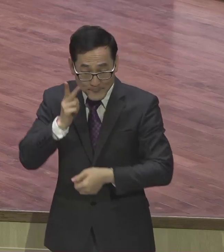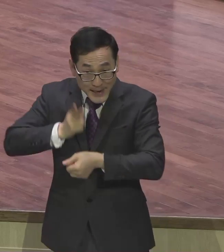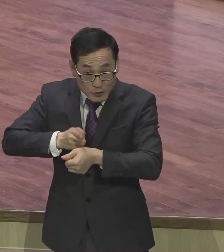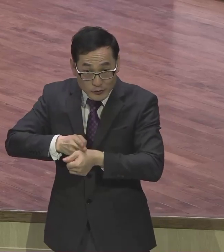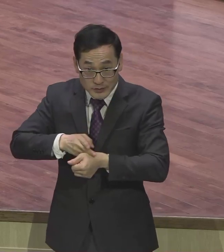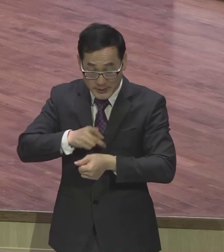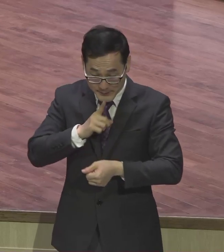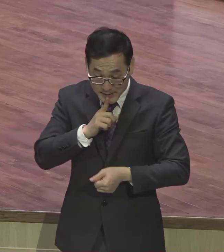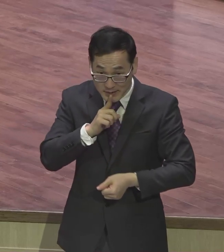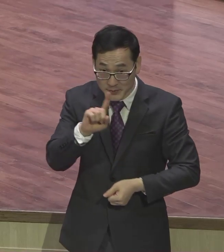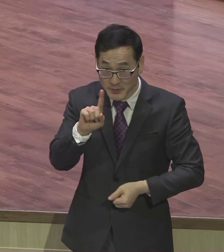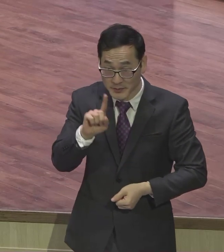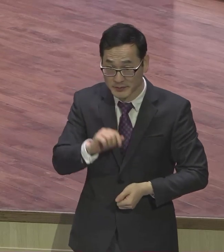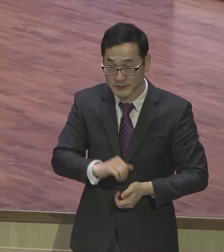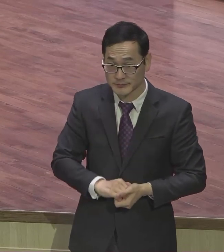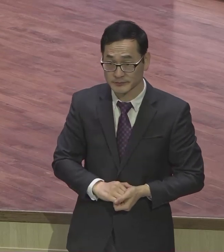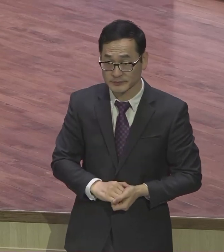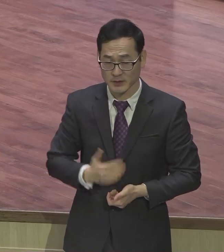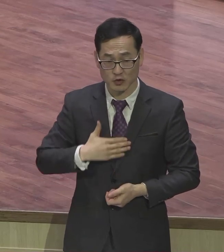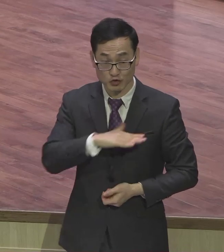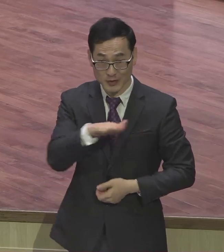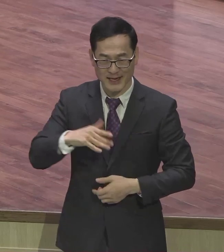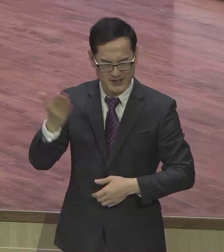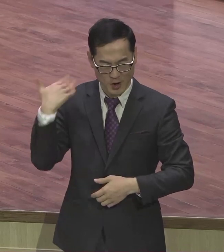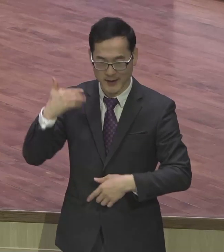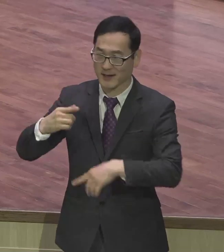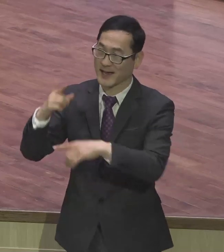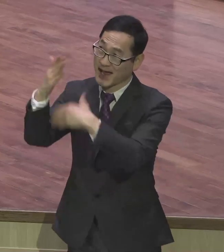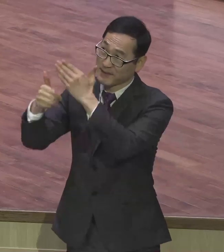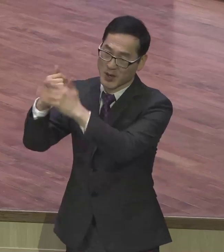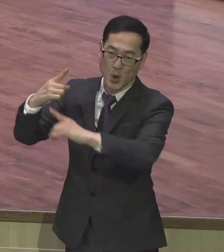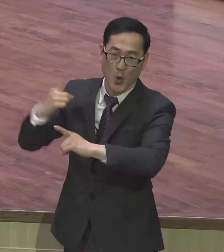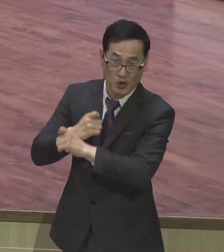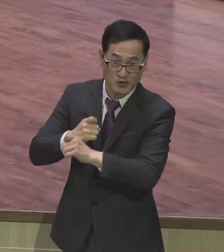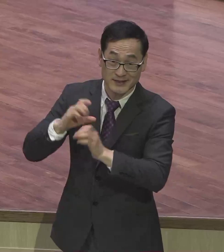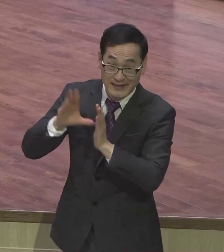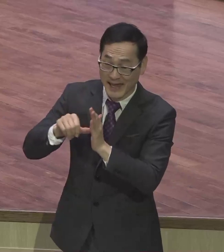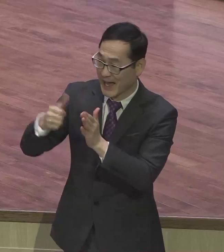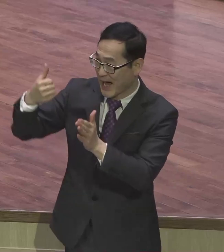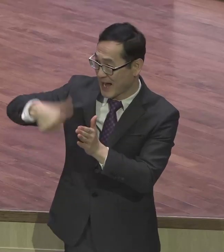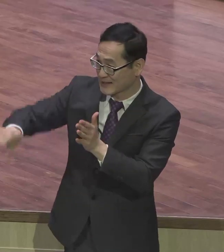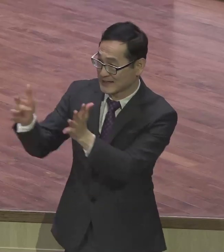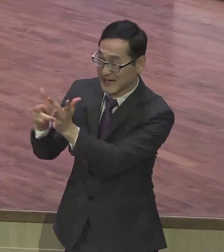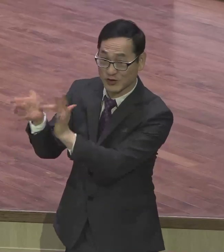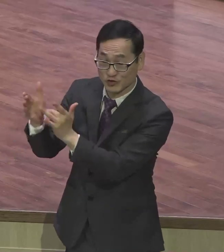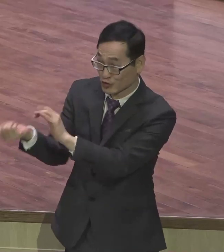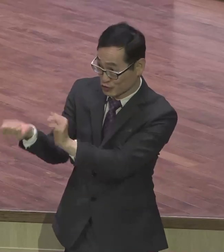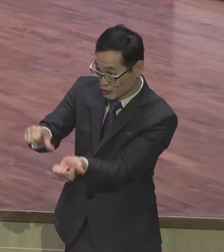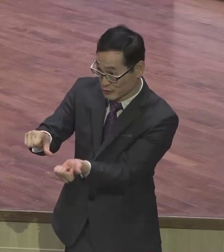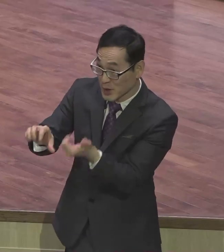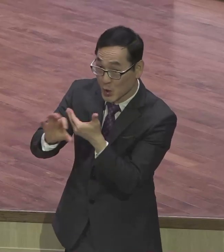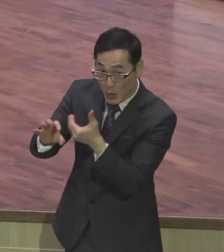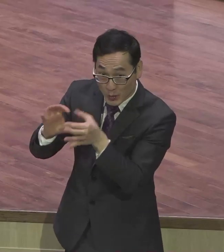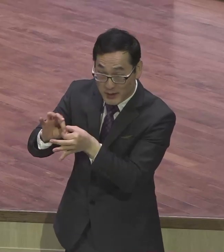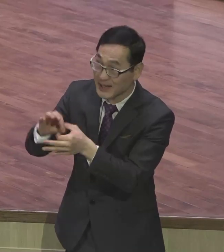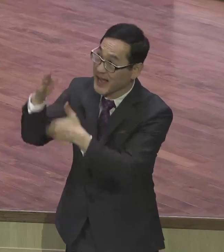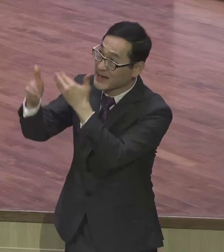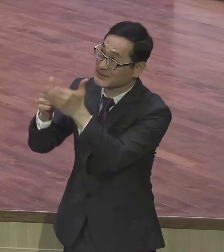찬 고백을 합니다 우리가 원수되었을 때 그 아들의 죽으심으로 말냐마 하나님과 한복에 대선자 한복에 된